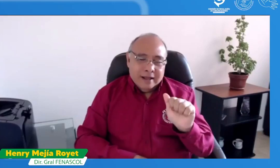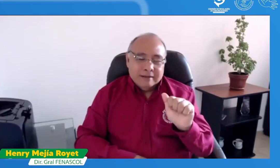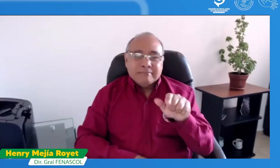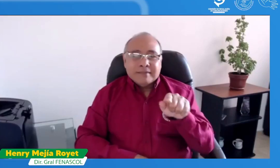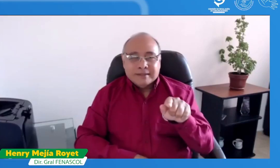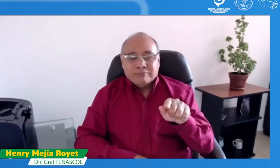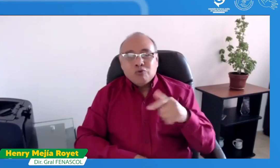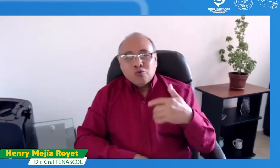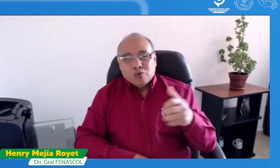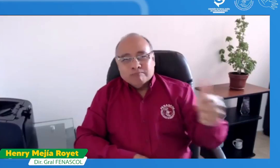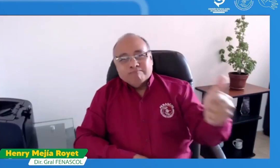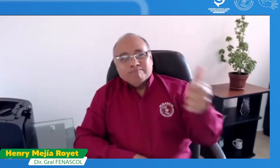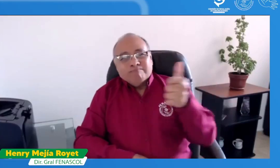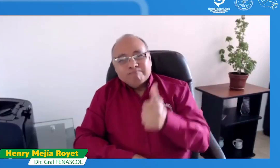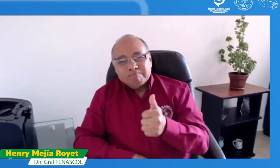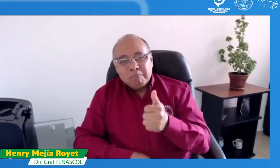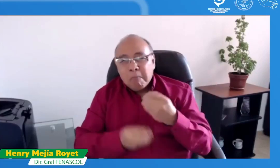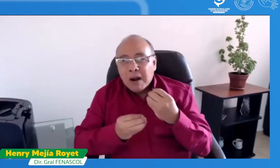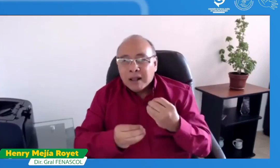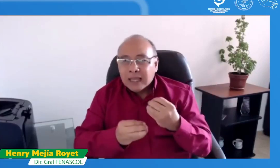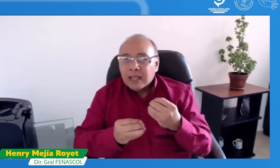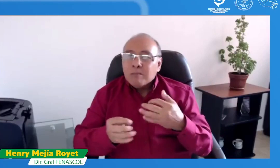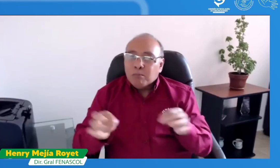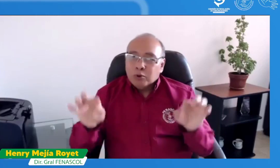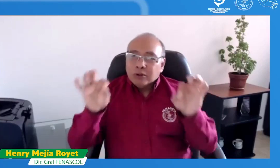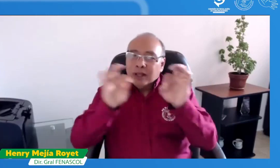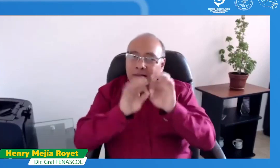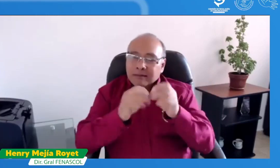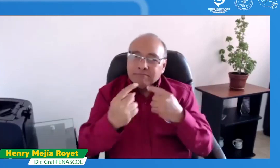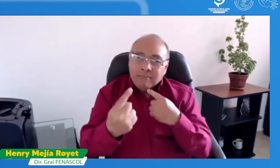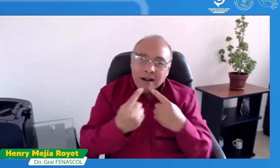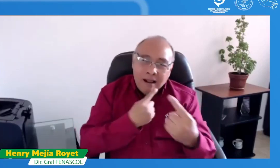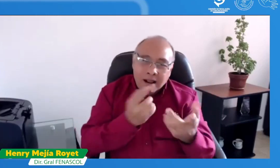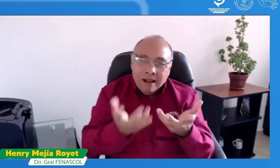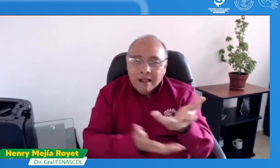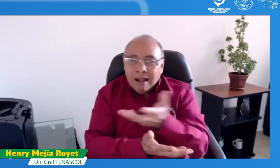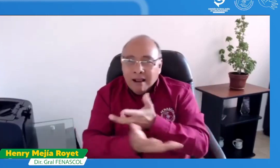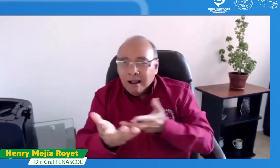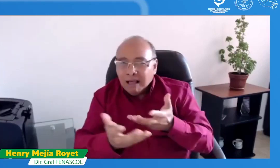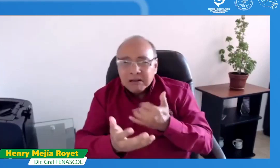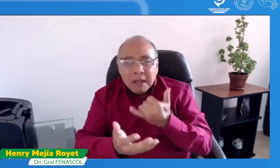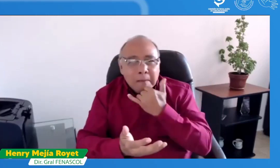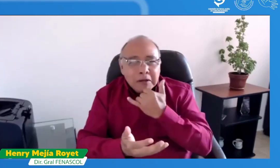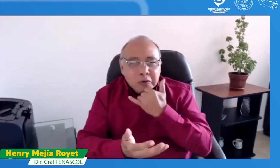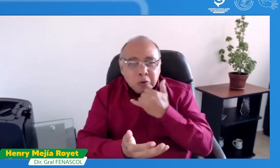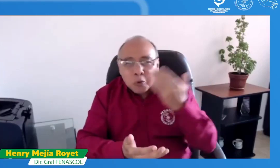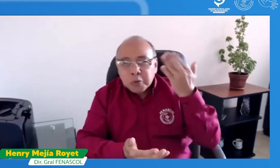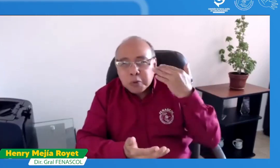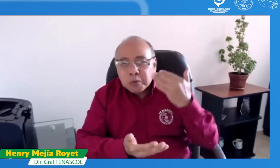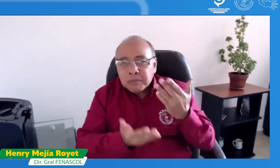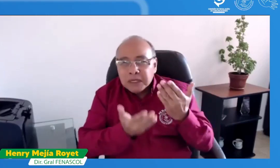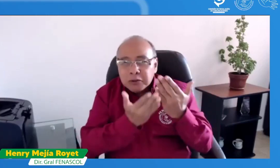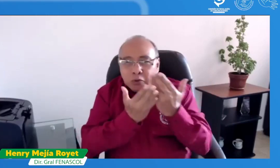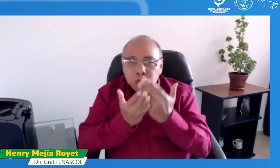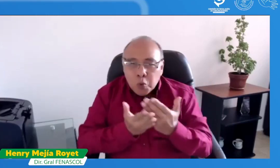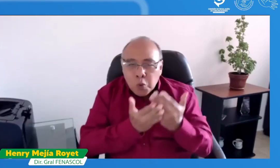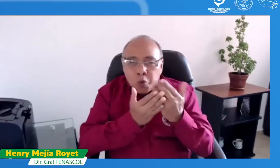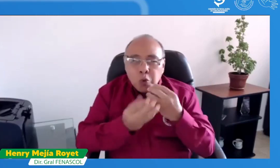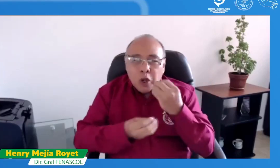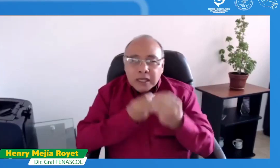es Fernando Parada, porque es importante realizar este tipo de espacios